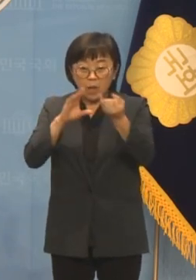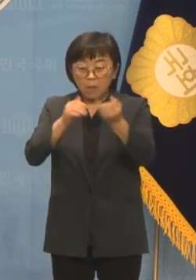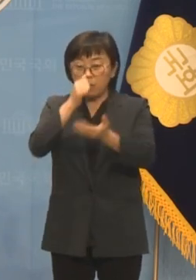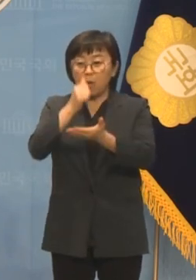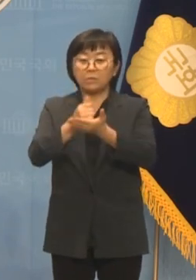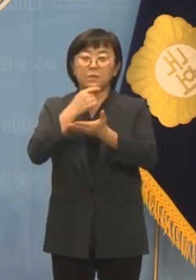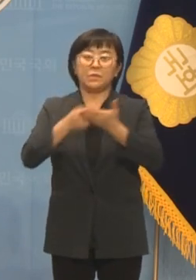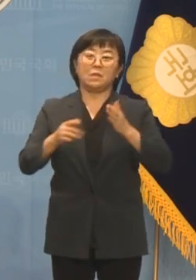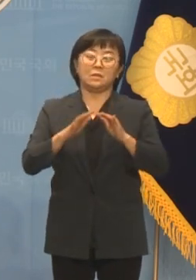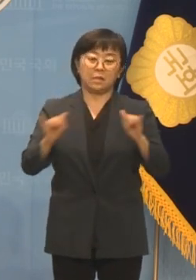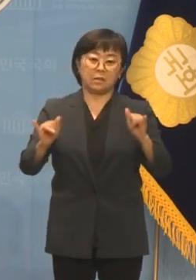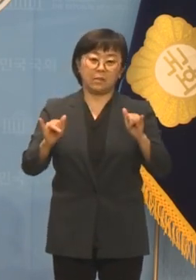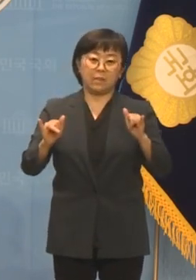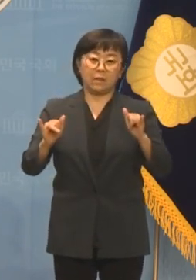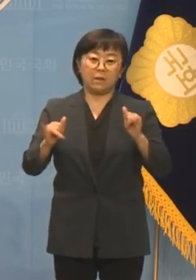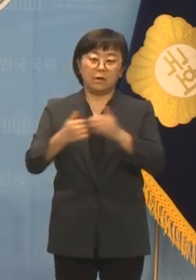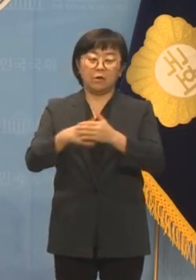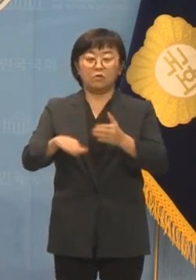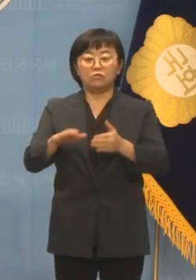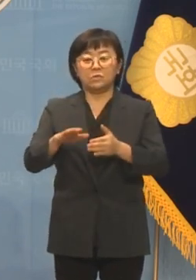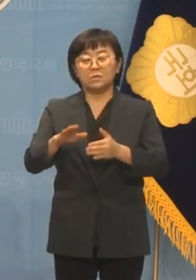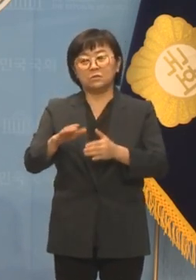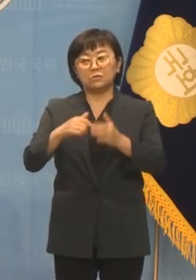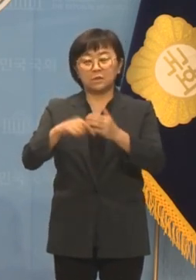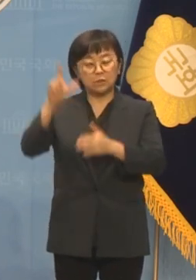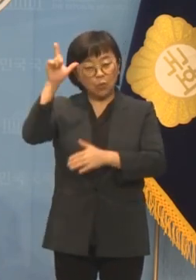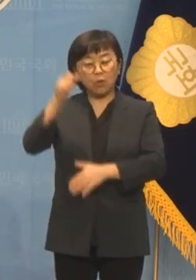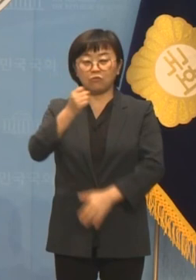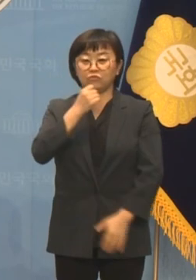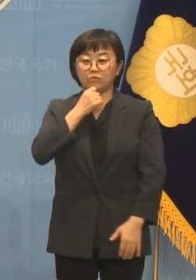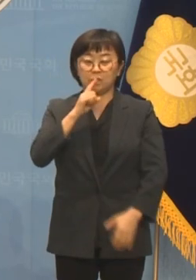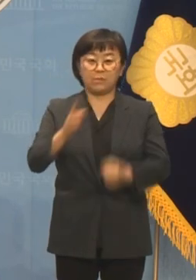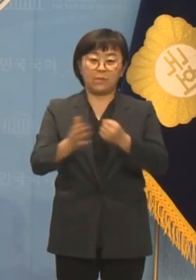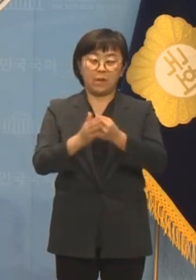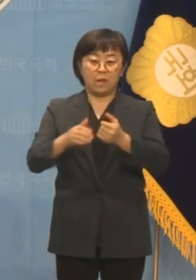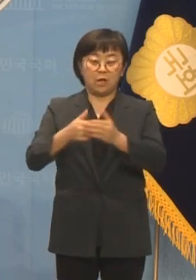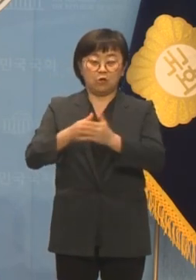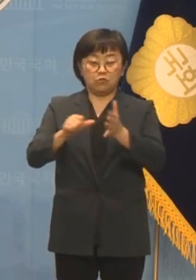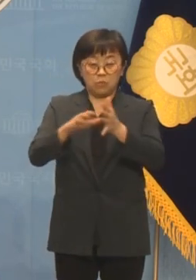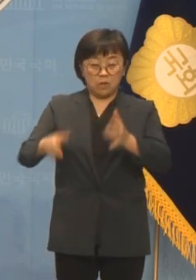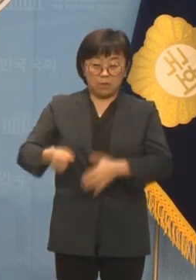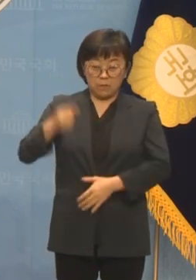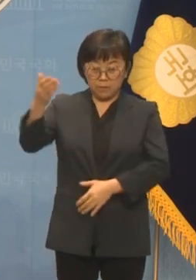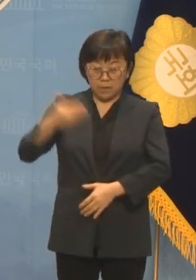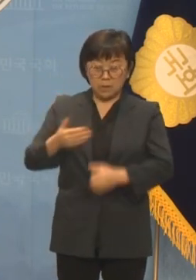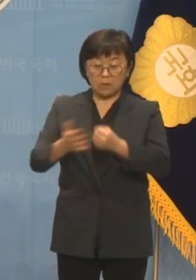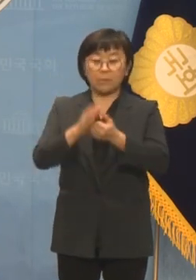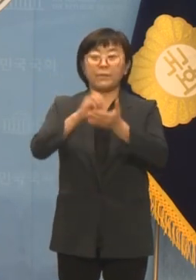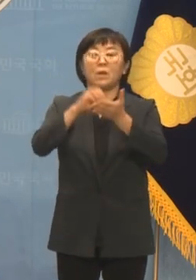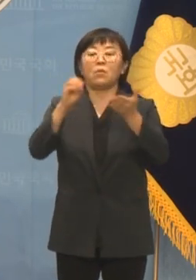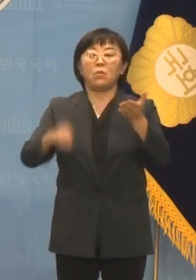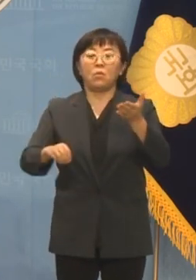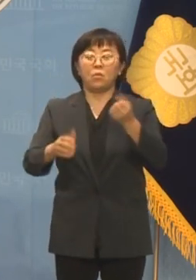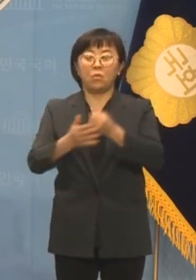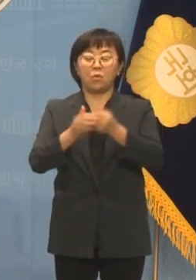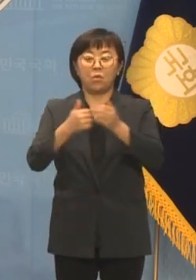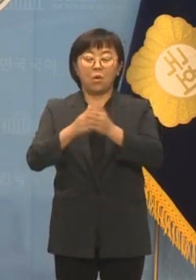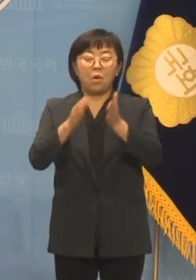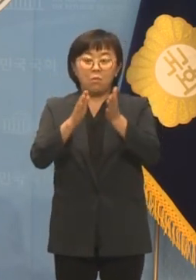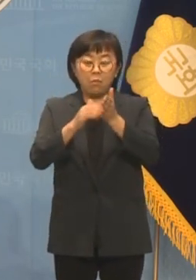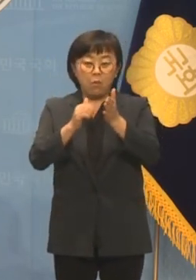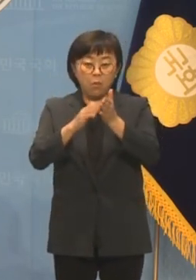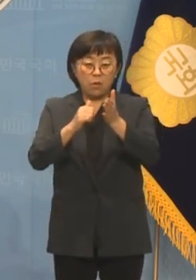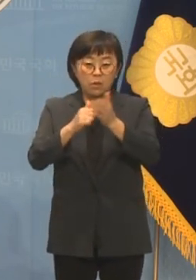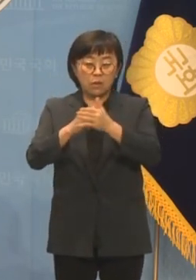피해자라니 지나가는 소도 웃을 일입니다. 명품백을 받았다는 사실을 쏙 빼놓고 몰카를